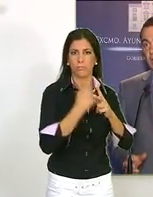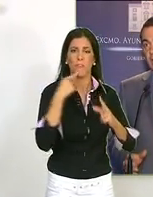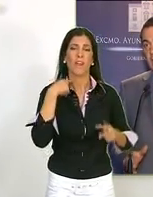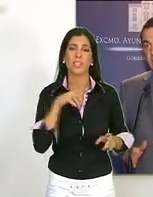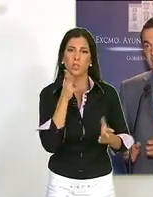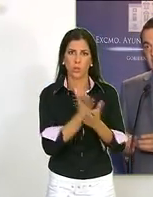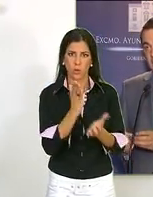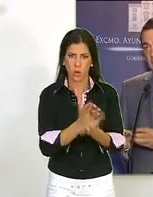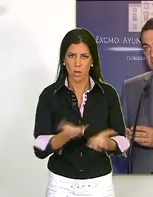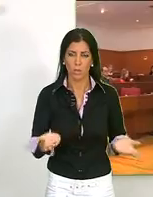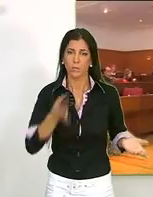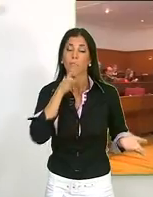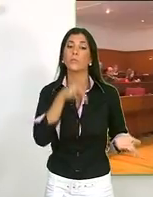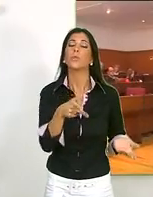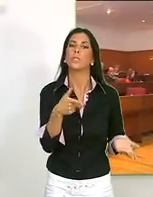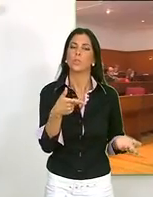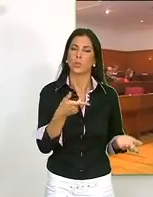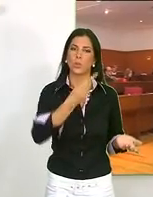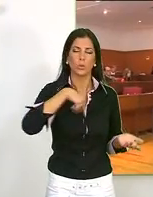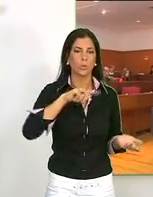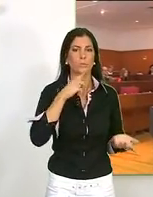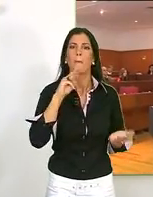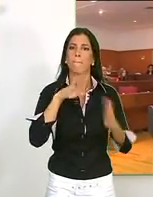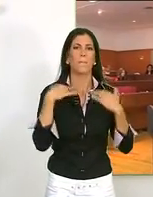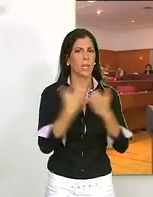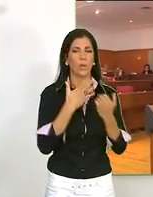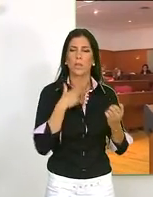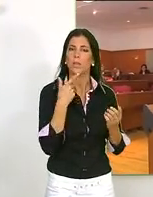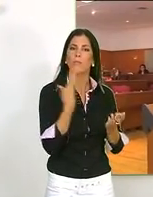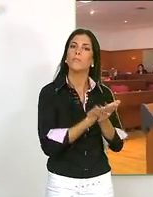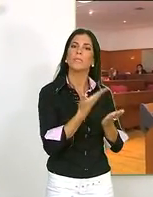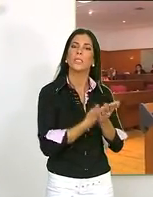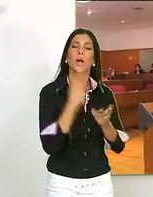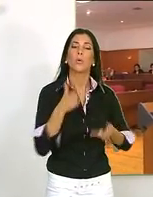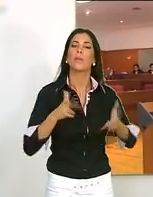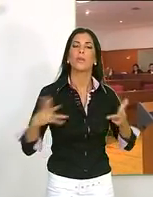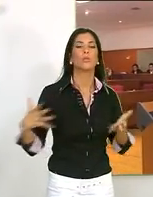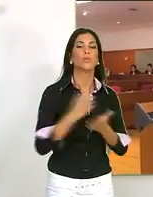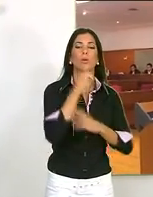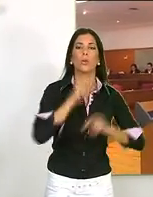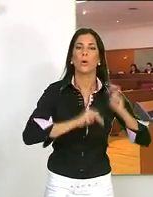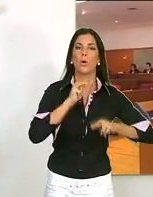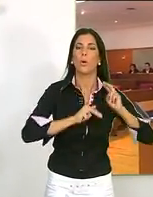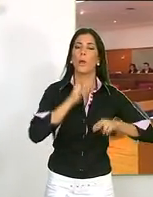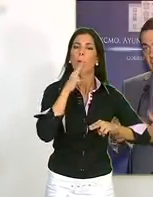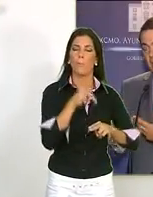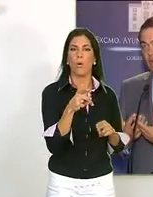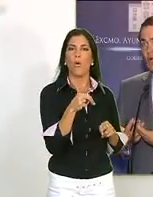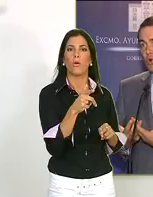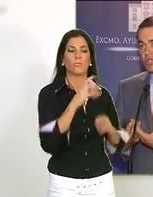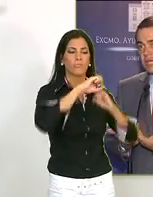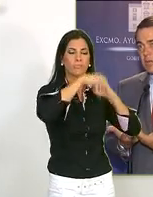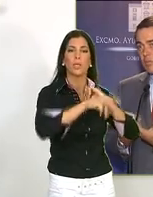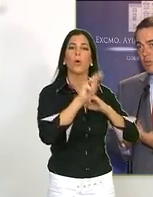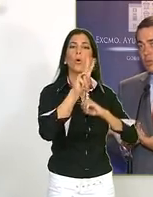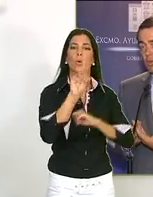bien el programa de absentismo. En materia de infraestructuras, el alcalde subrayó que desde el pleno se pedirá la adjudicación de